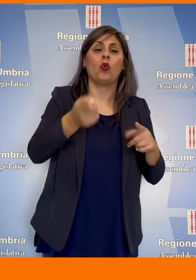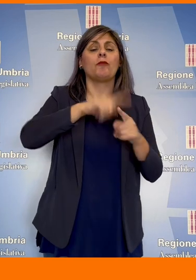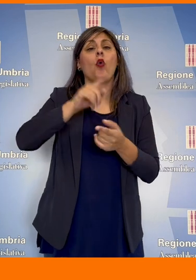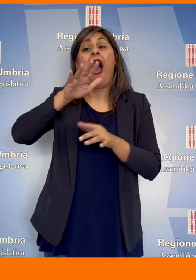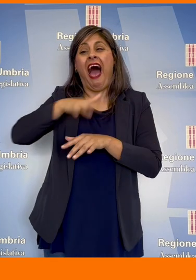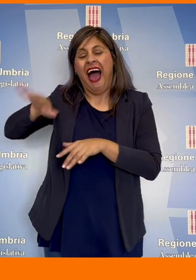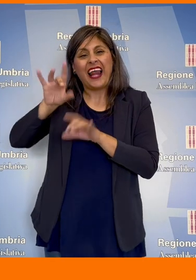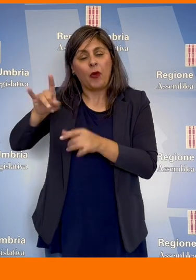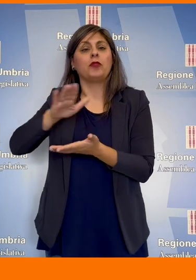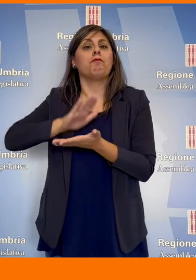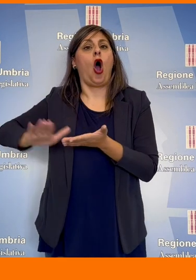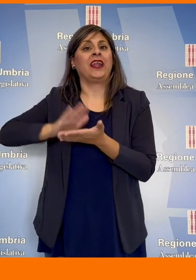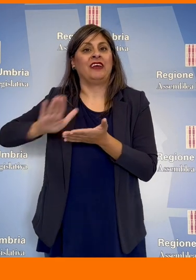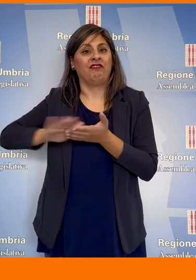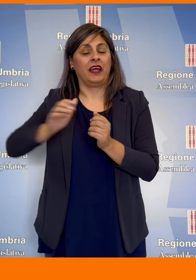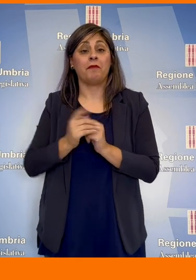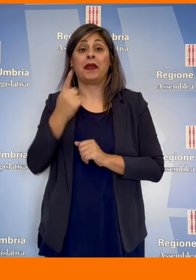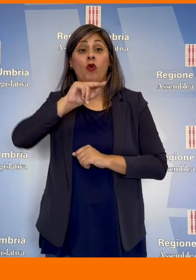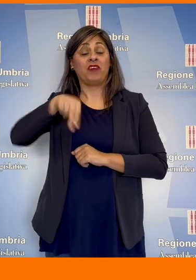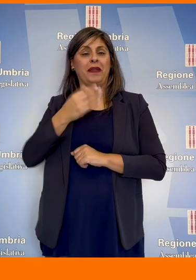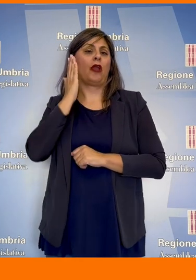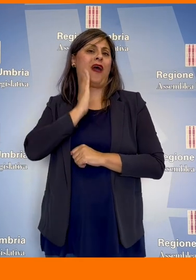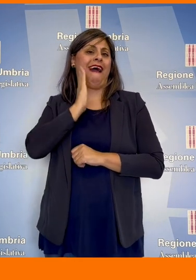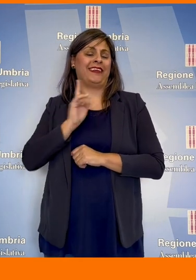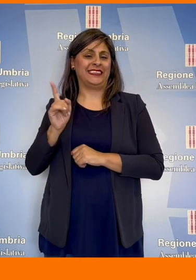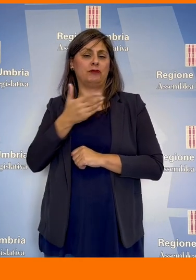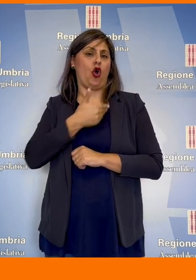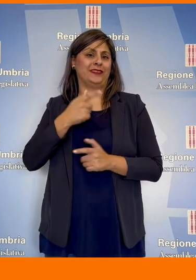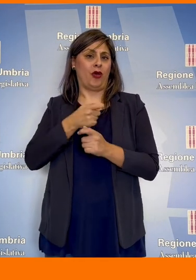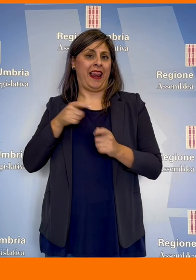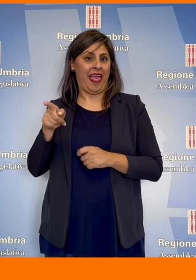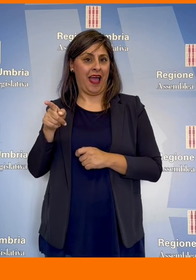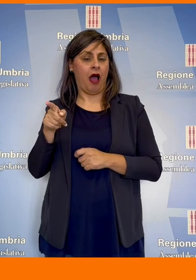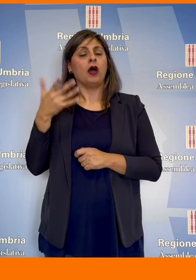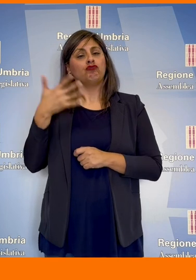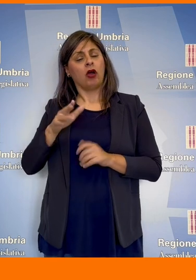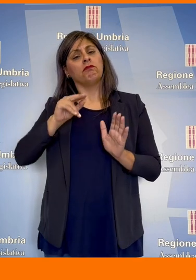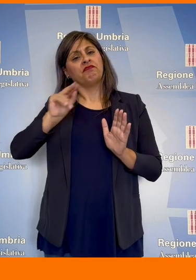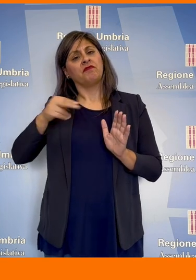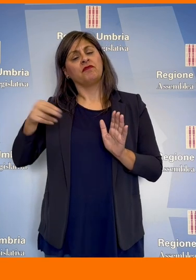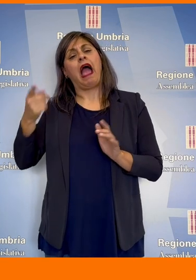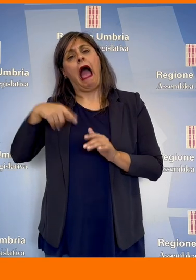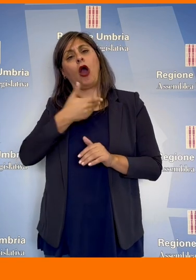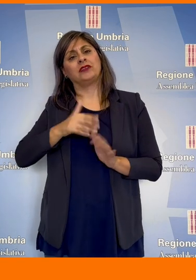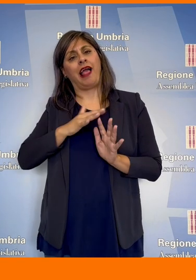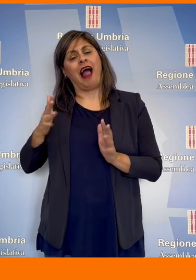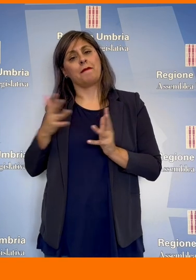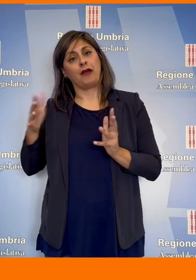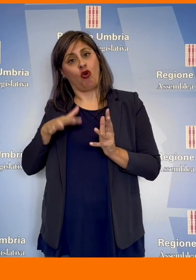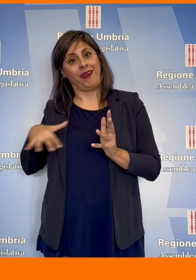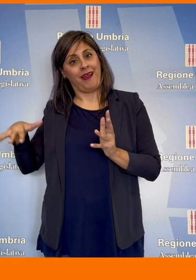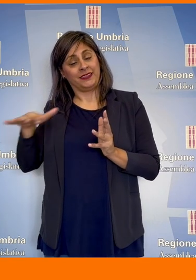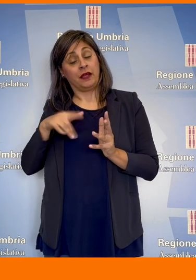aree inquinate. Il primo firmatario è Daniele Carissimi consigliere della Lega è stata sottoscritta anche da altri consiglieri della